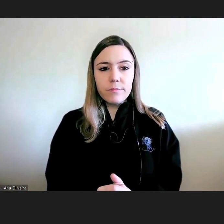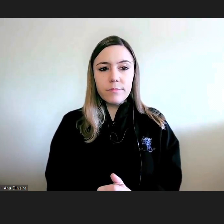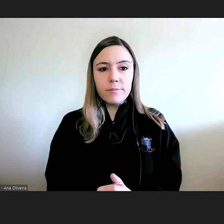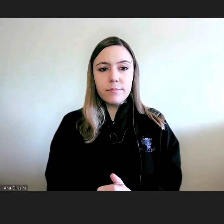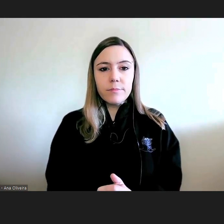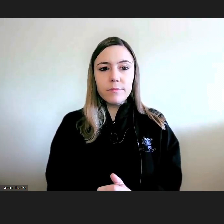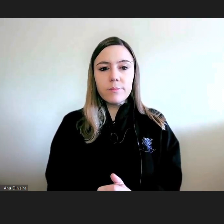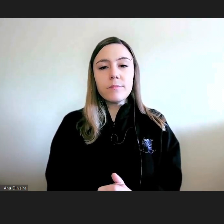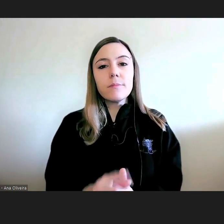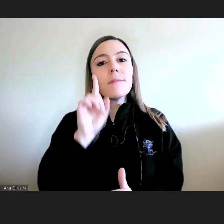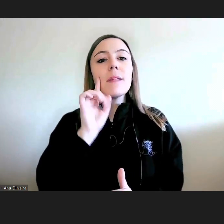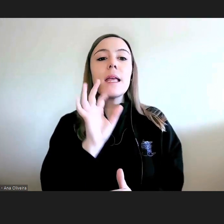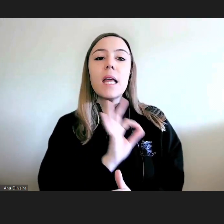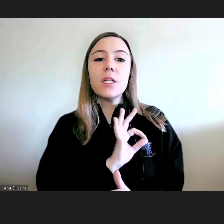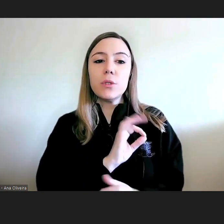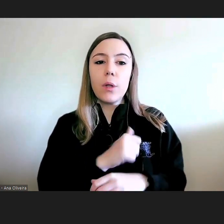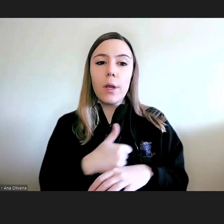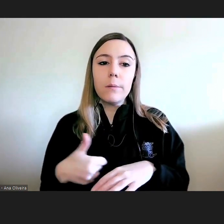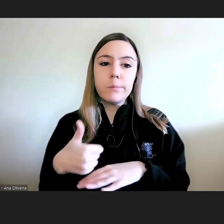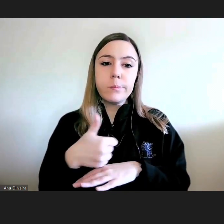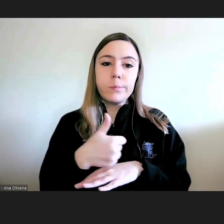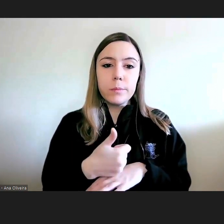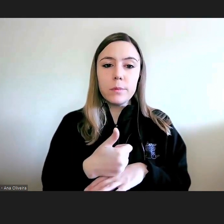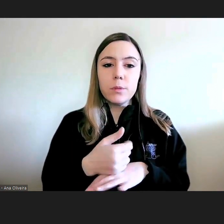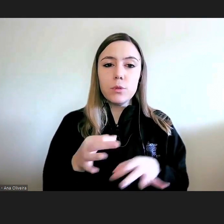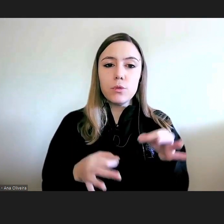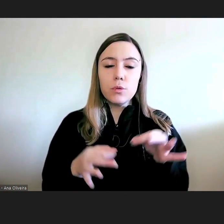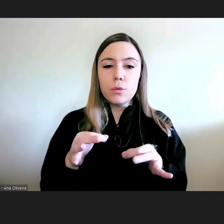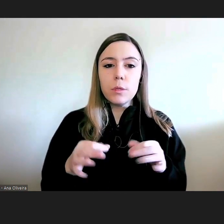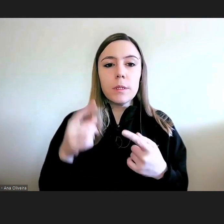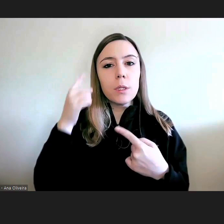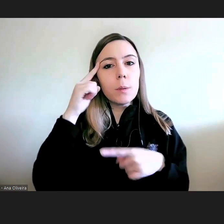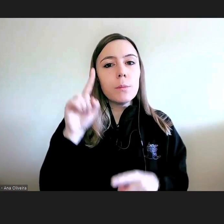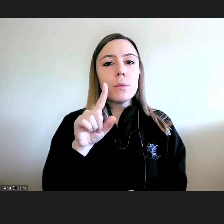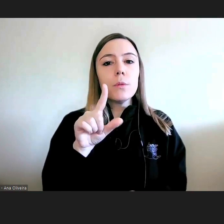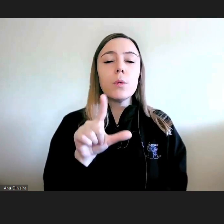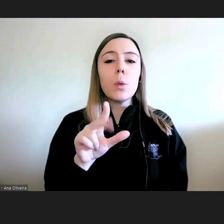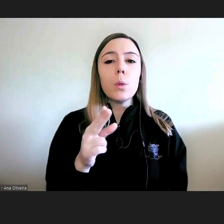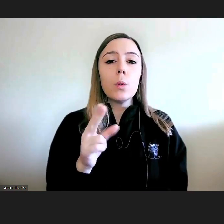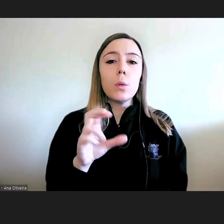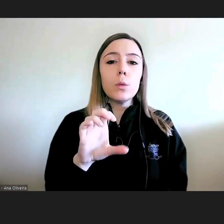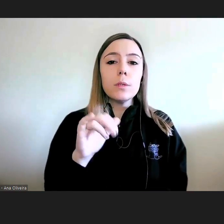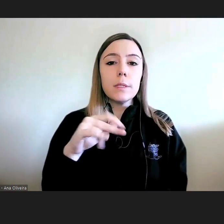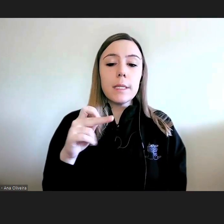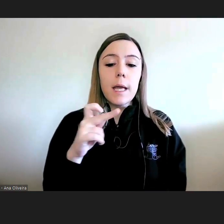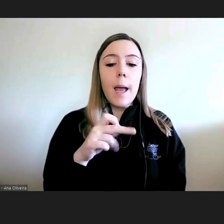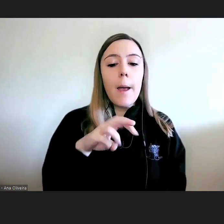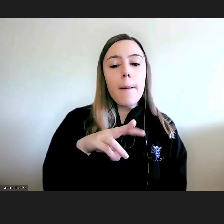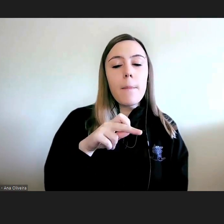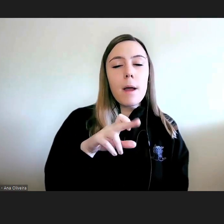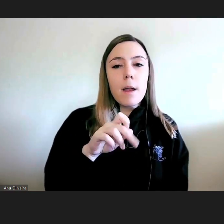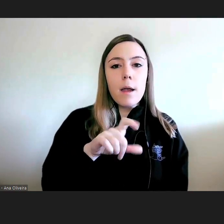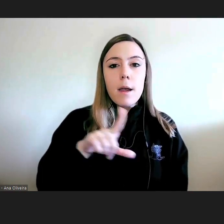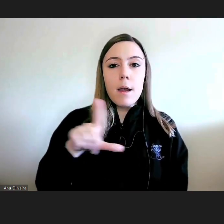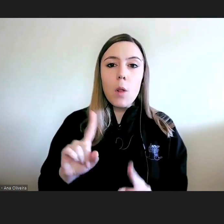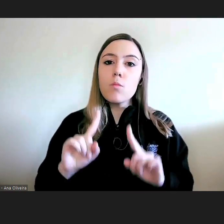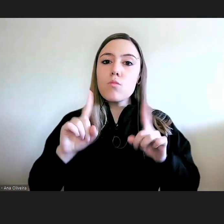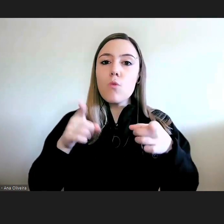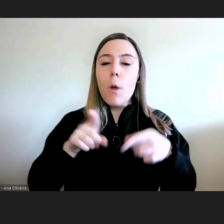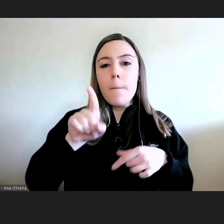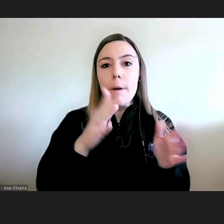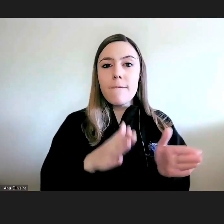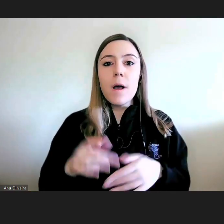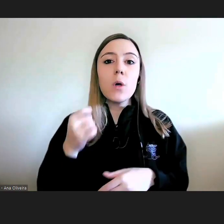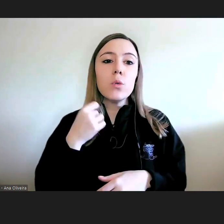A senhora Provedora de Justiça, a professora Lúcia Amaral, abriu, de facto, a primeira edição deste curso,